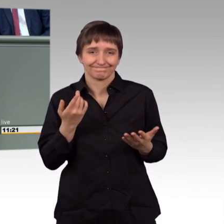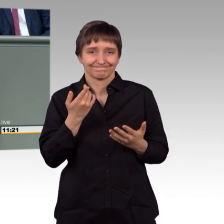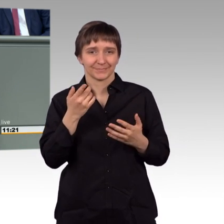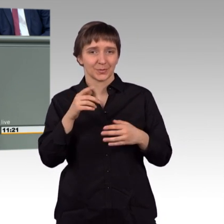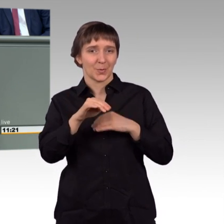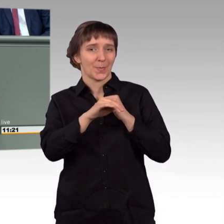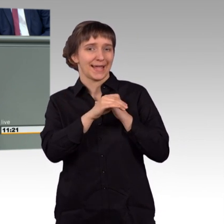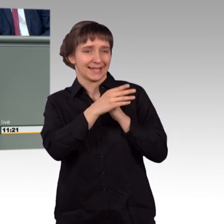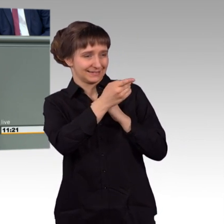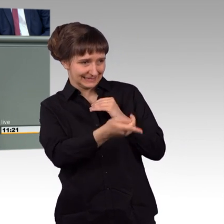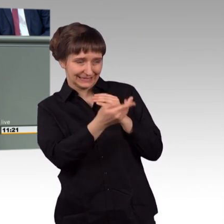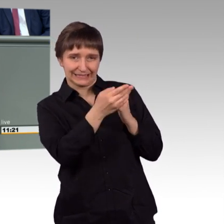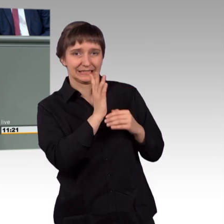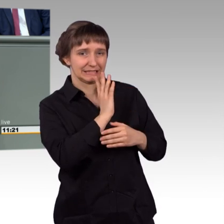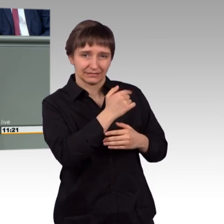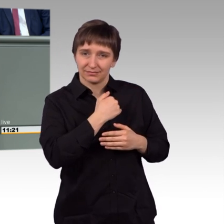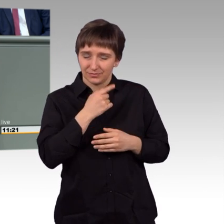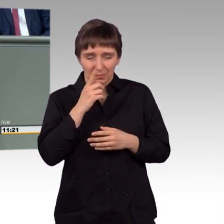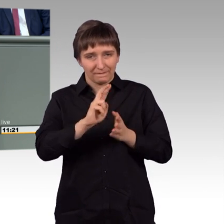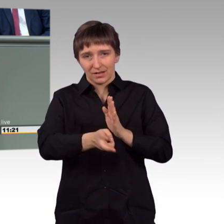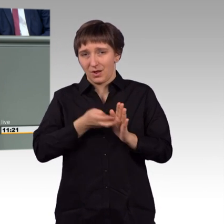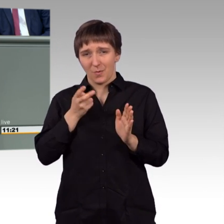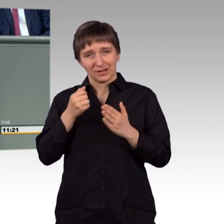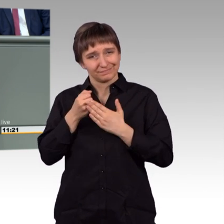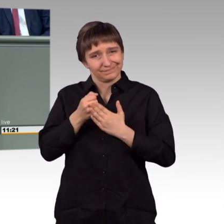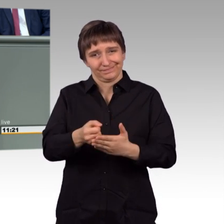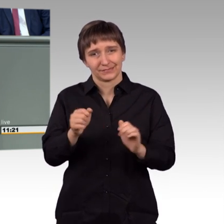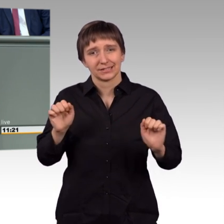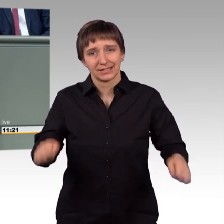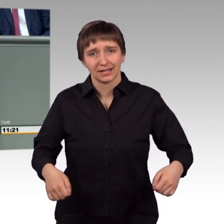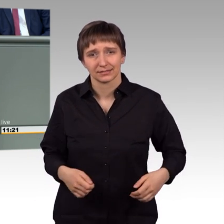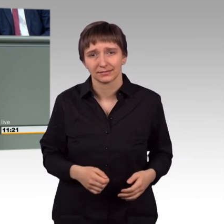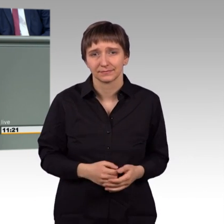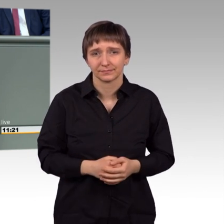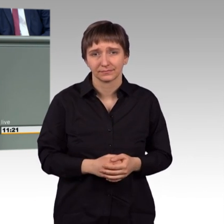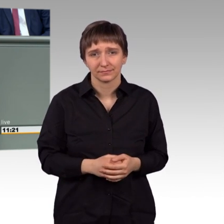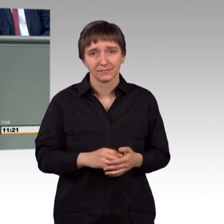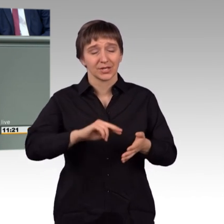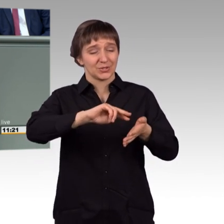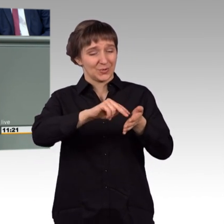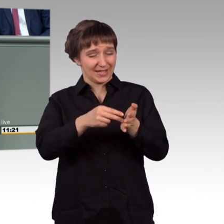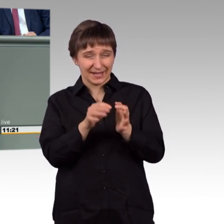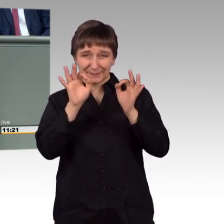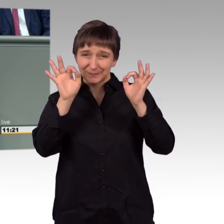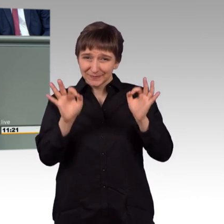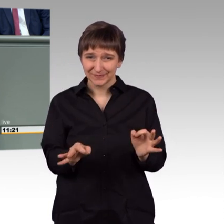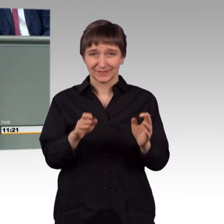gesagt hat, nur noch einmal wiederholen und unterstreichen. Was wir in Syrien im Moment an humanitärer